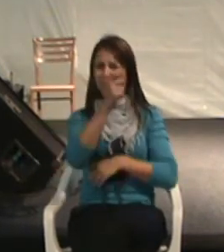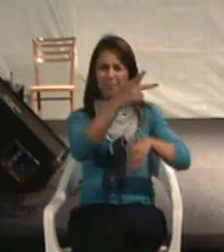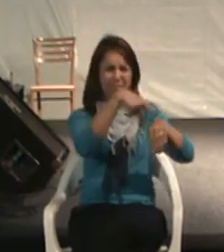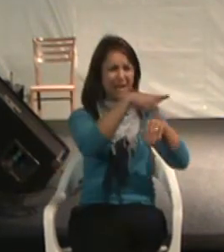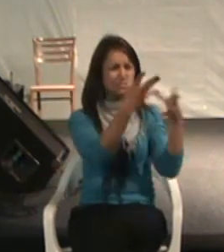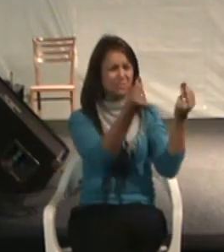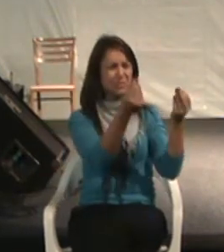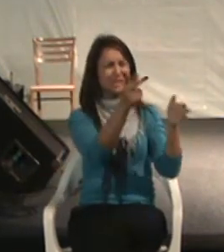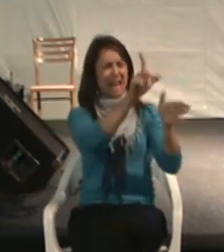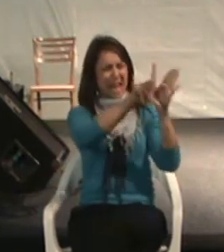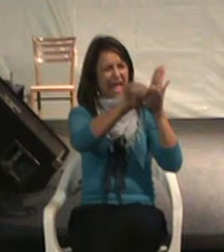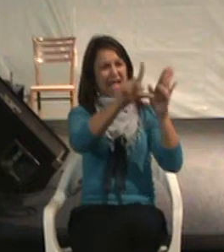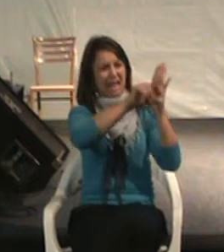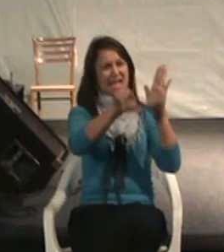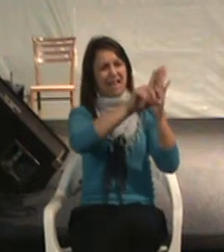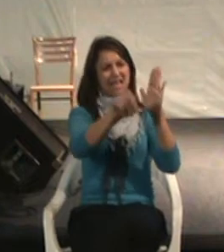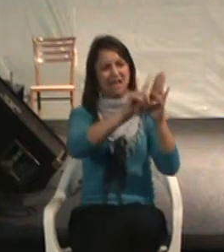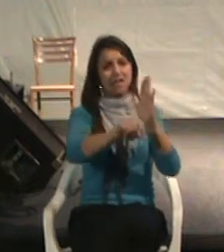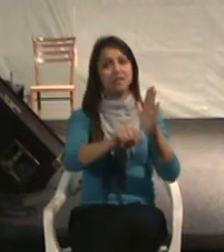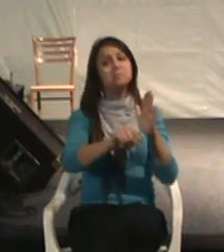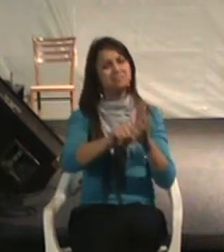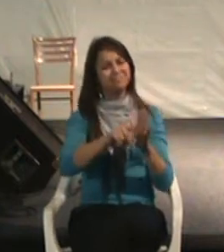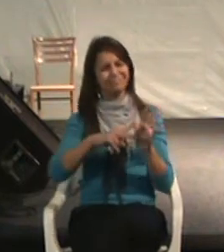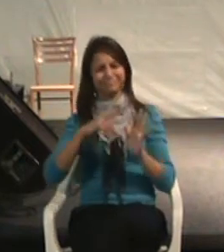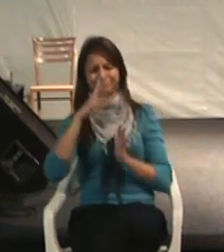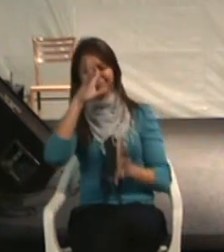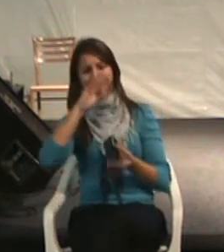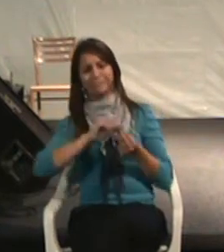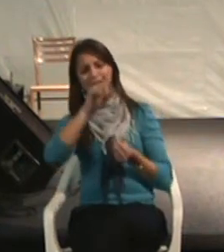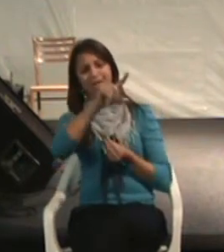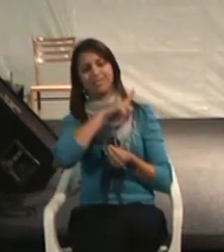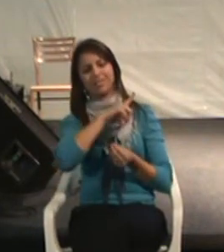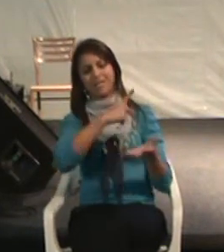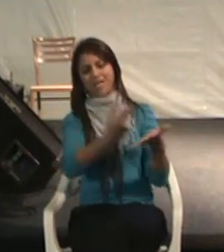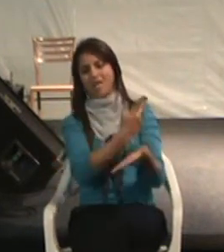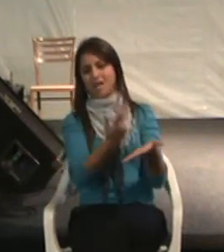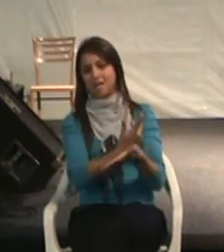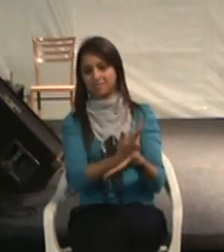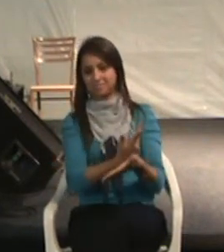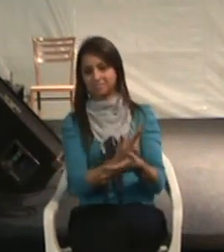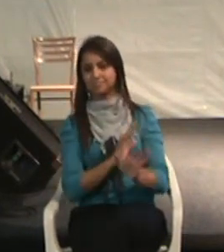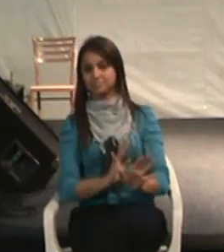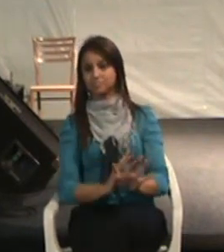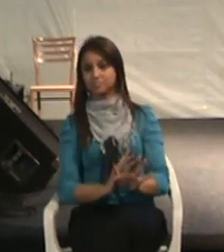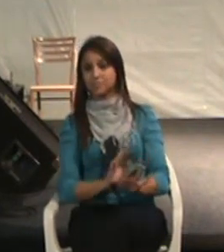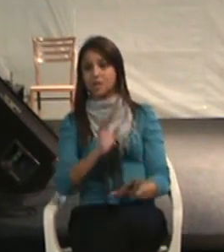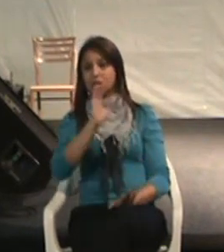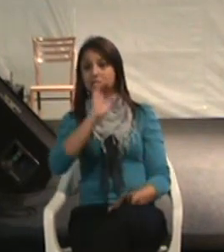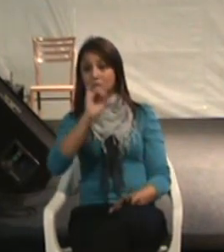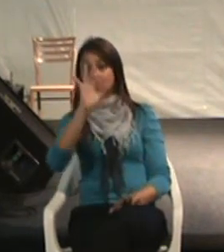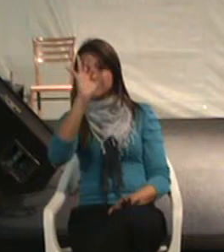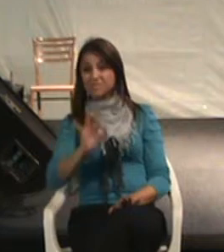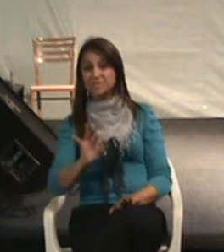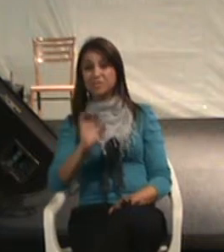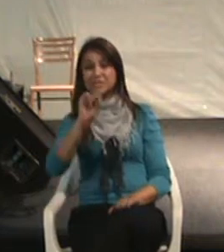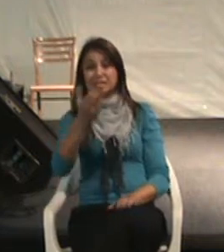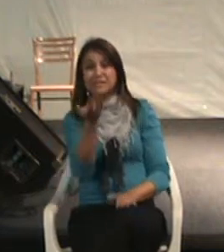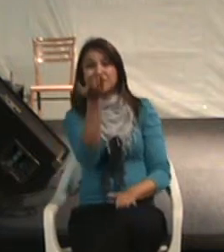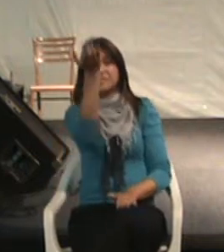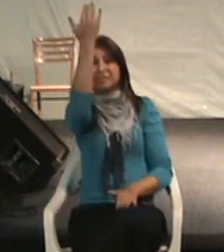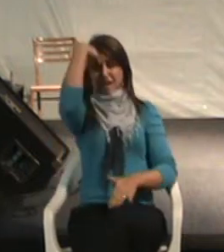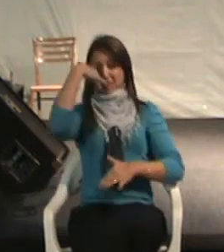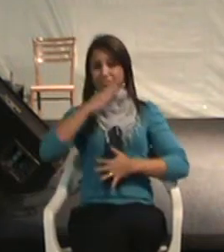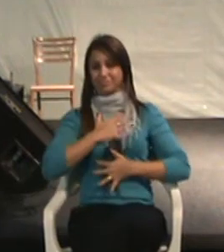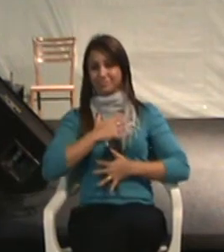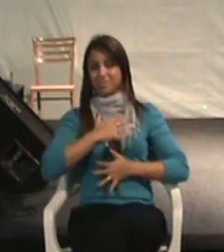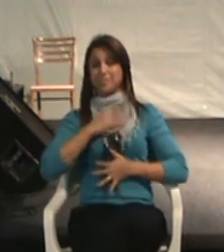é porque alguma coisa está errada. Porque o bom mesmo é quando isso já está inserido na cultura